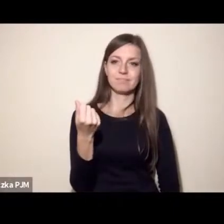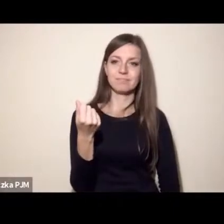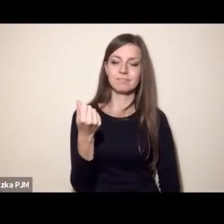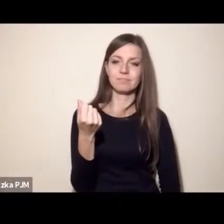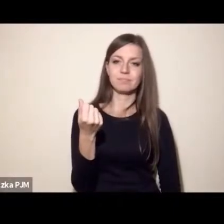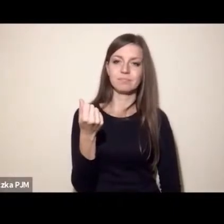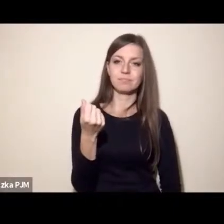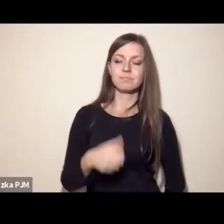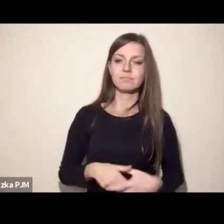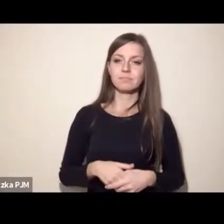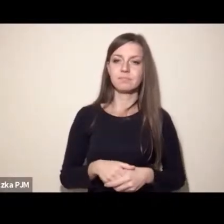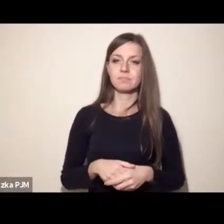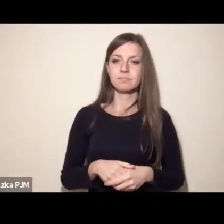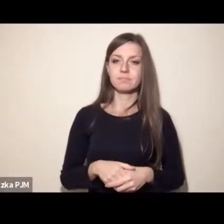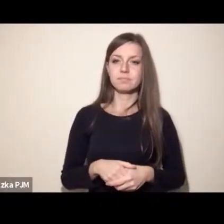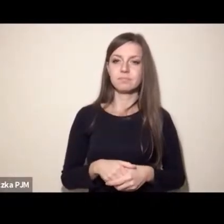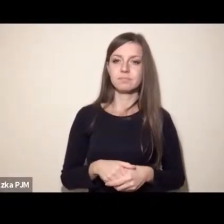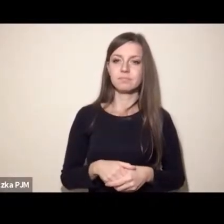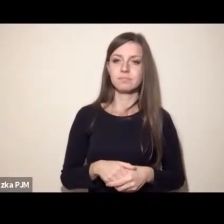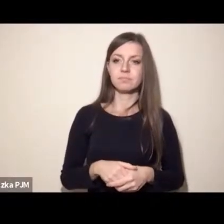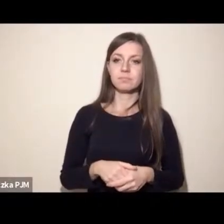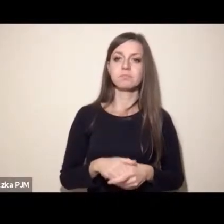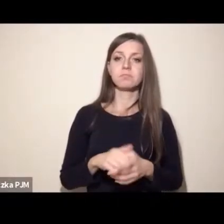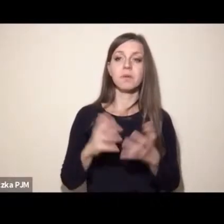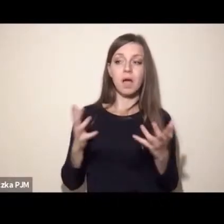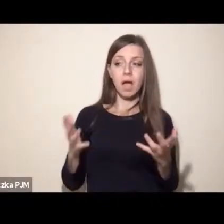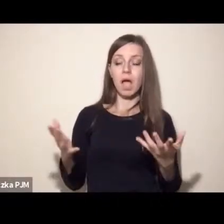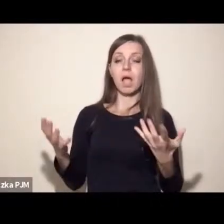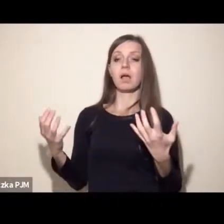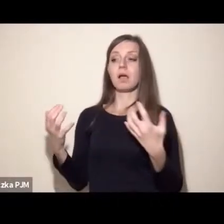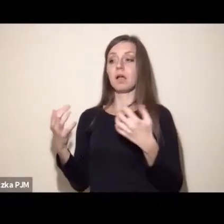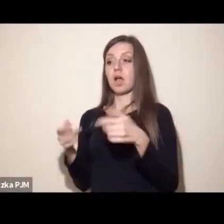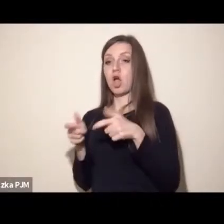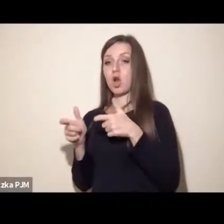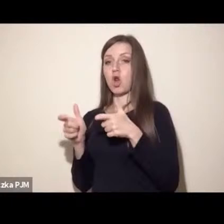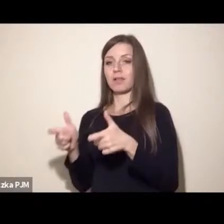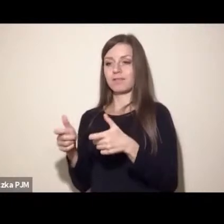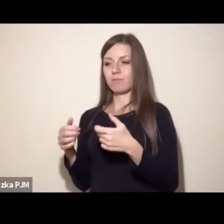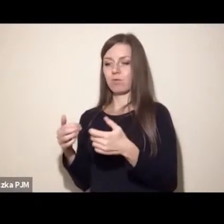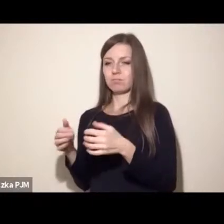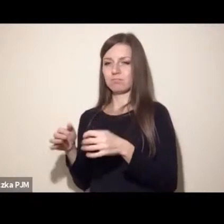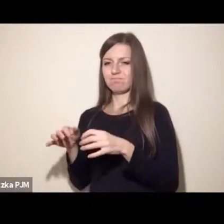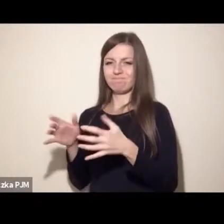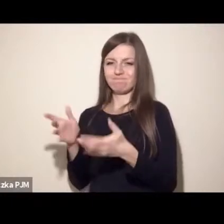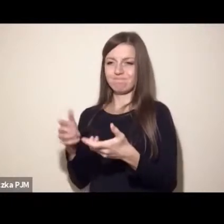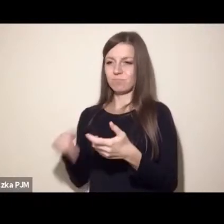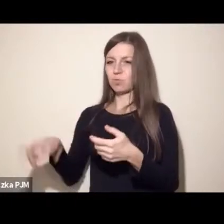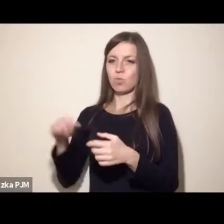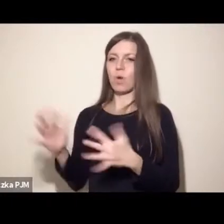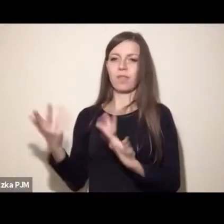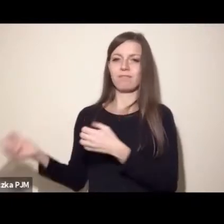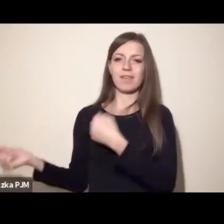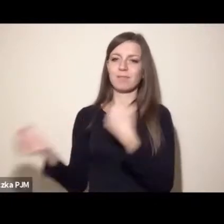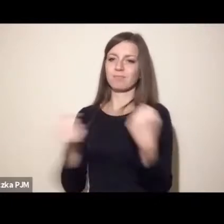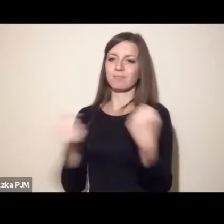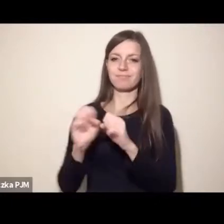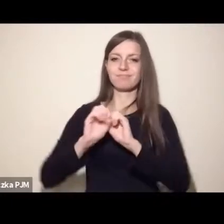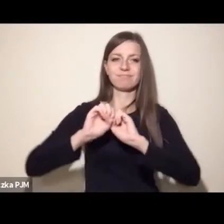konwencjonalnego rolnictwa intensywnego tam ta dystrybucja jest po prostu o wiele łatwiejsza